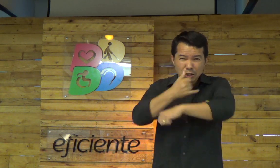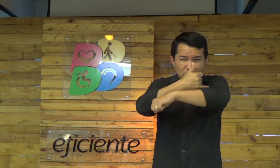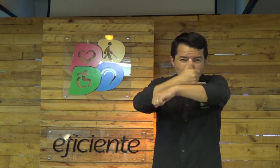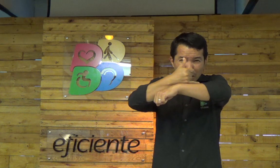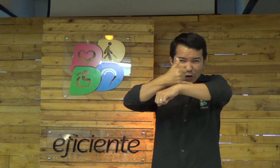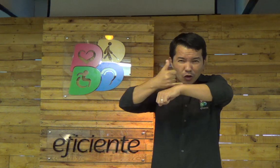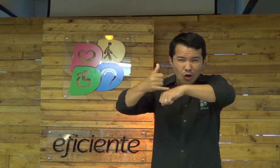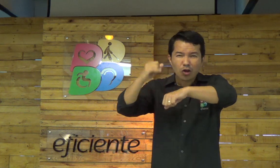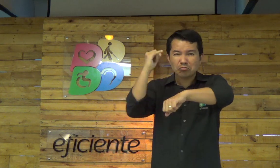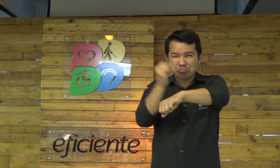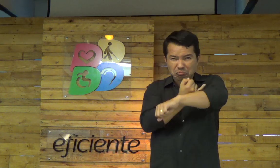Lembra de Jacó?